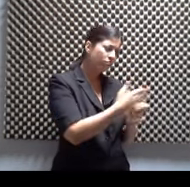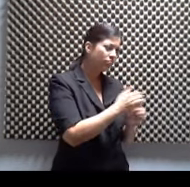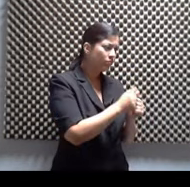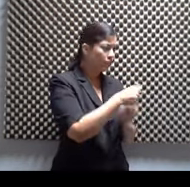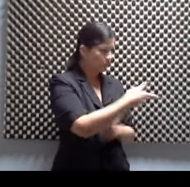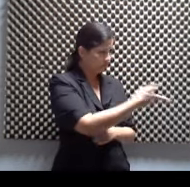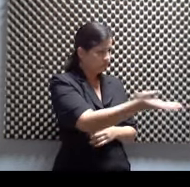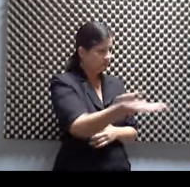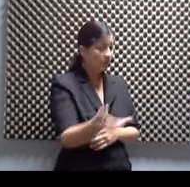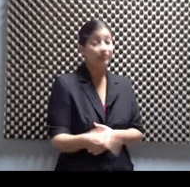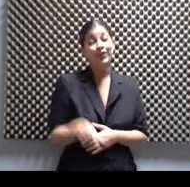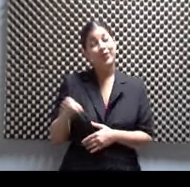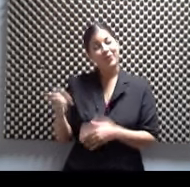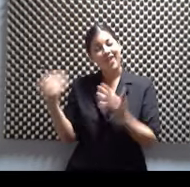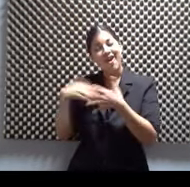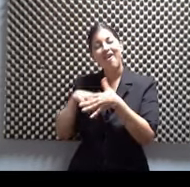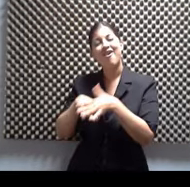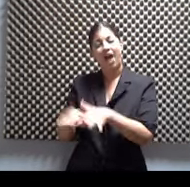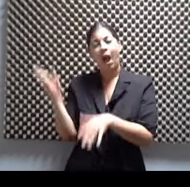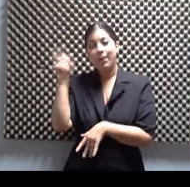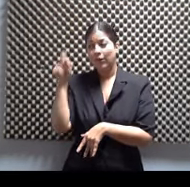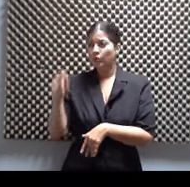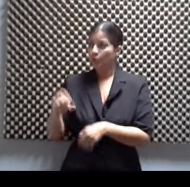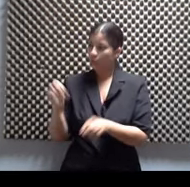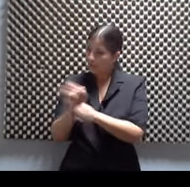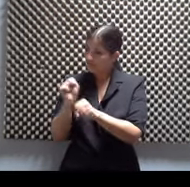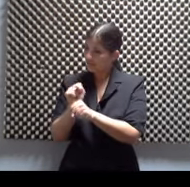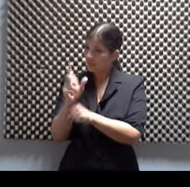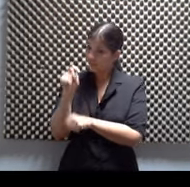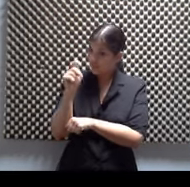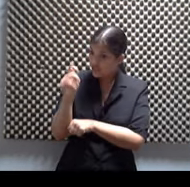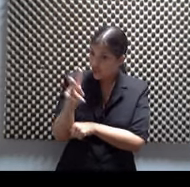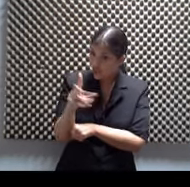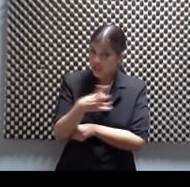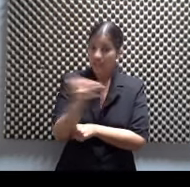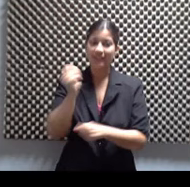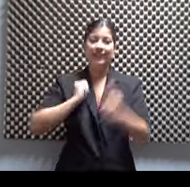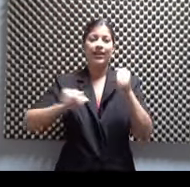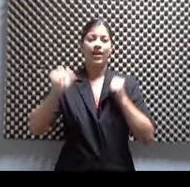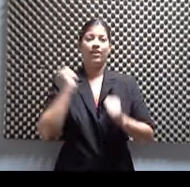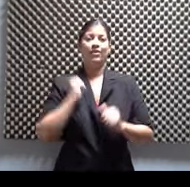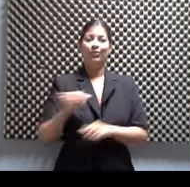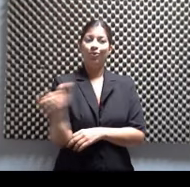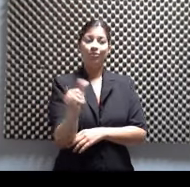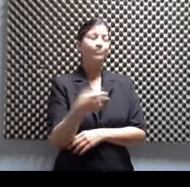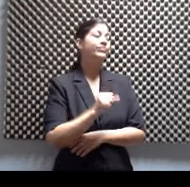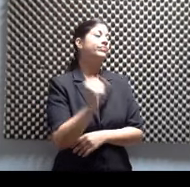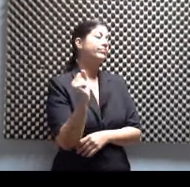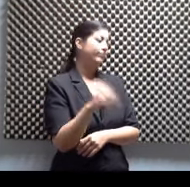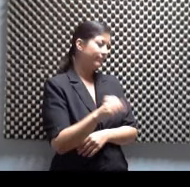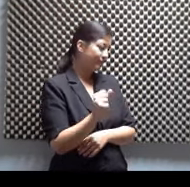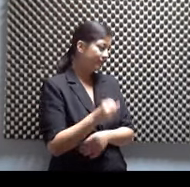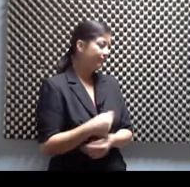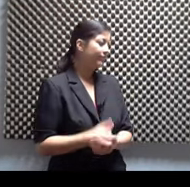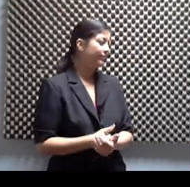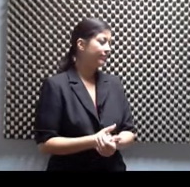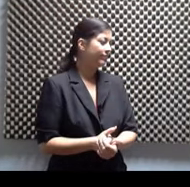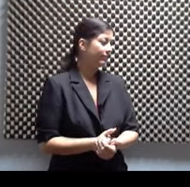fusionada porque tú has estado en televisión, tú has estado, y ahora estás en teatro. Sí, eso es así. Bueno, pero es que el teatro siempre, sí, el